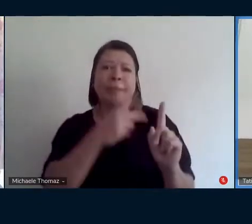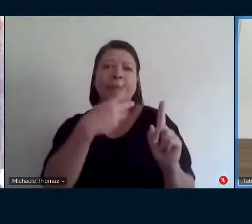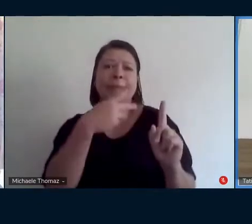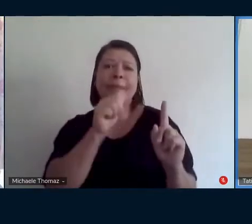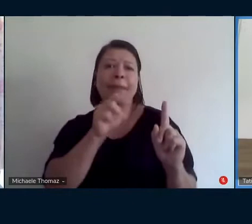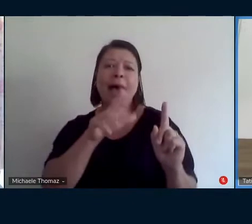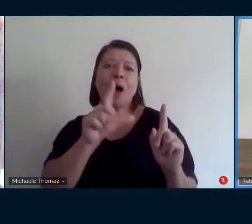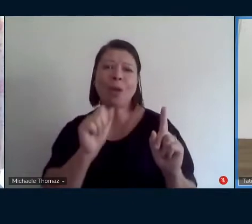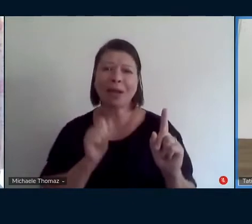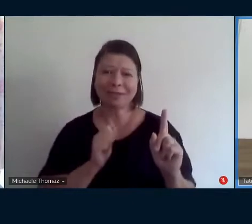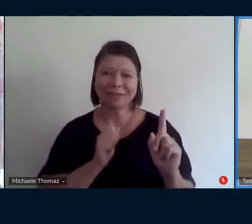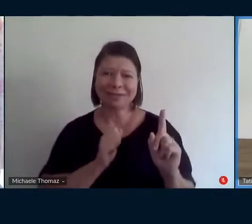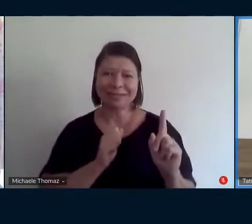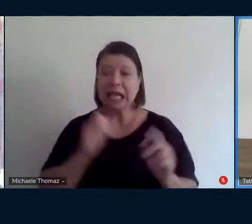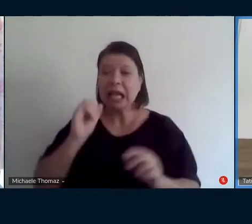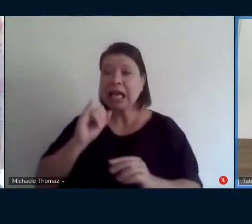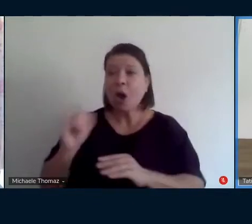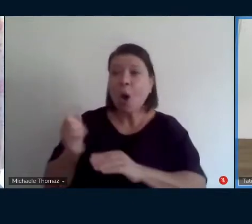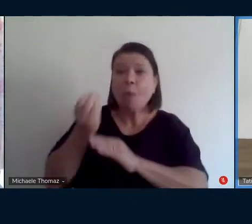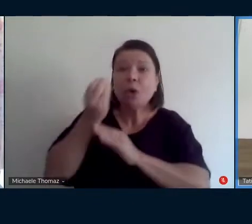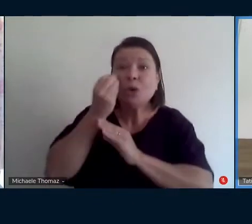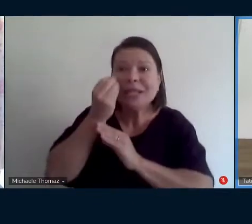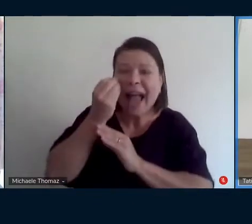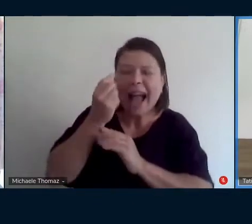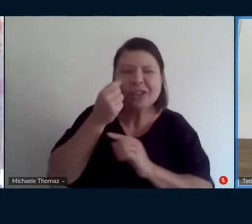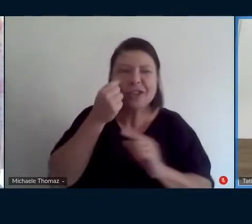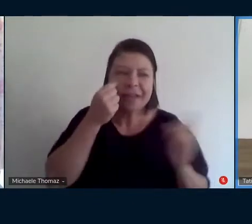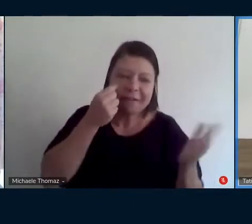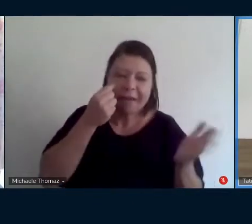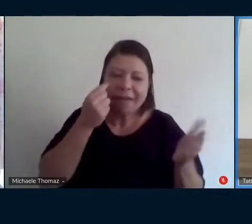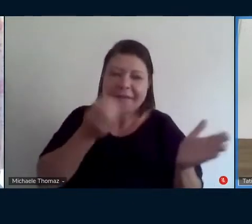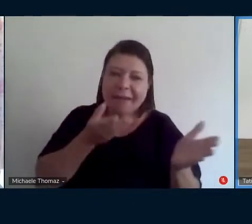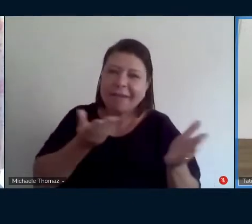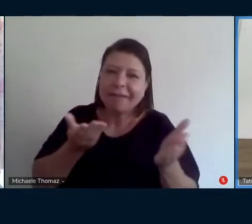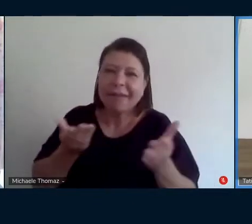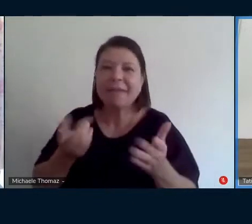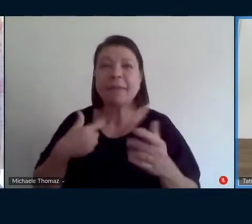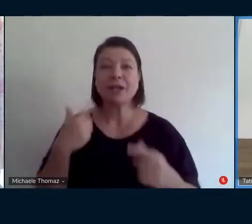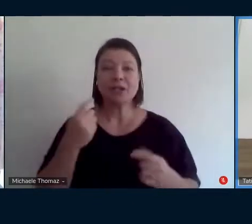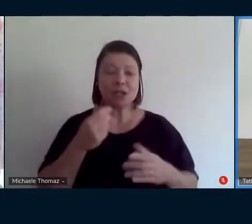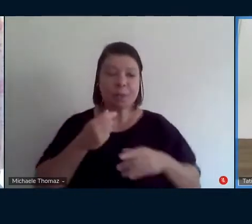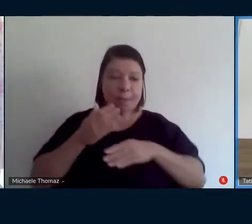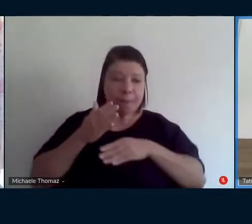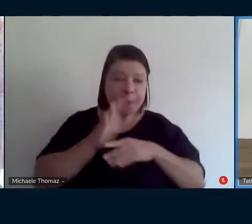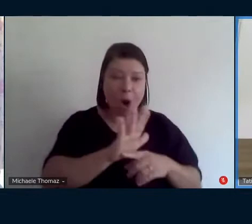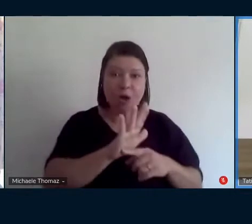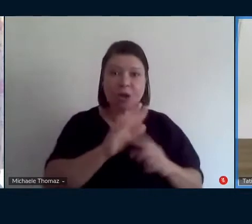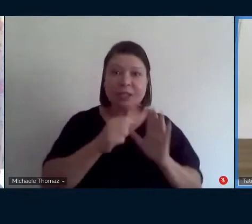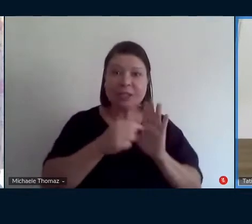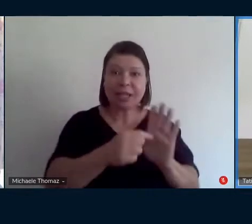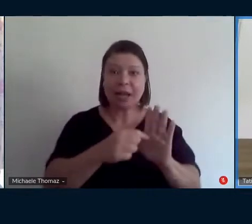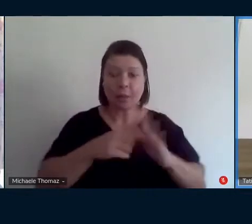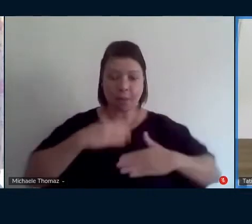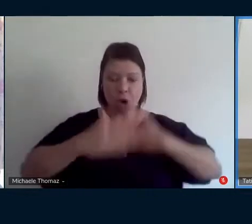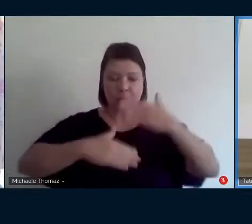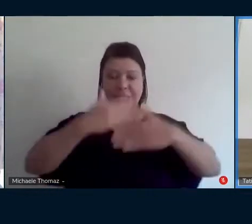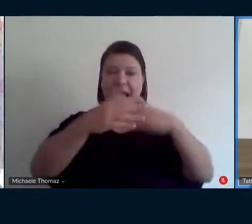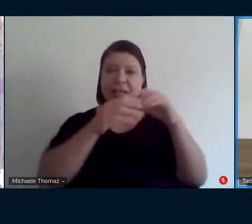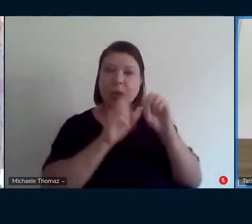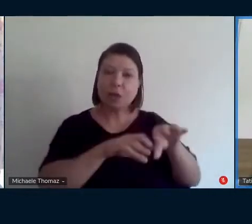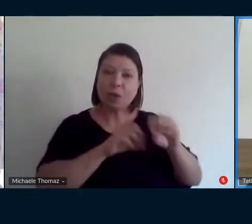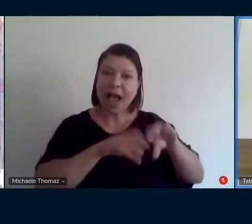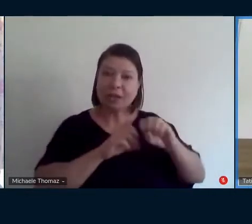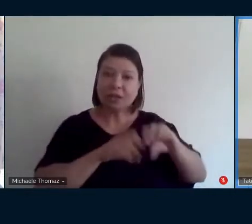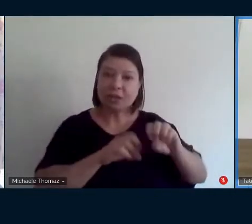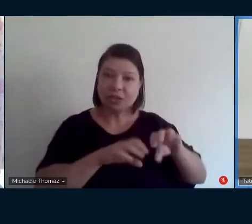oportunizar, então a gente pensa na organização de um processo educativo, a gente apresenta para essa criança e a gente vai oportunizando